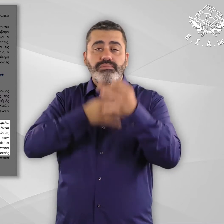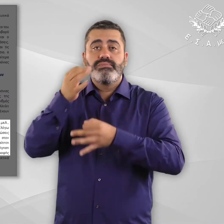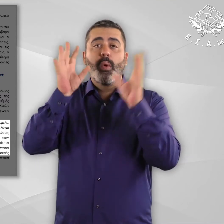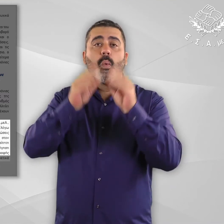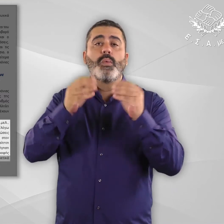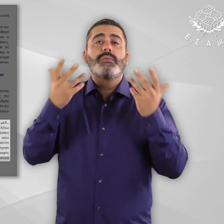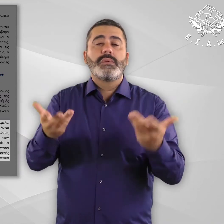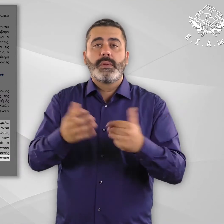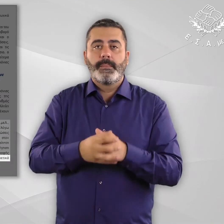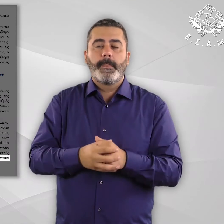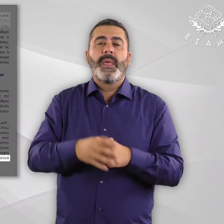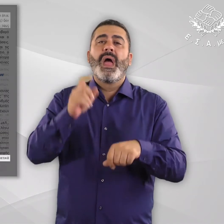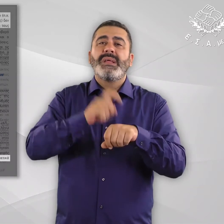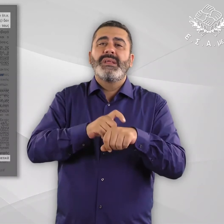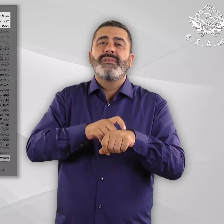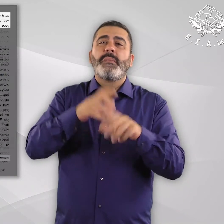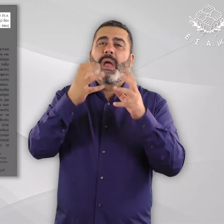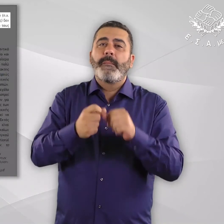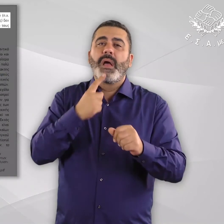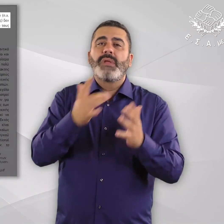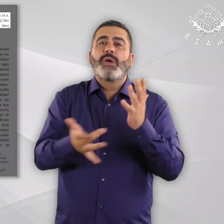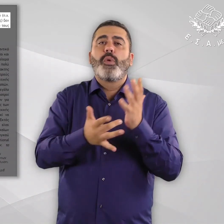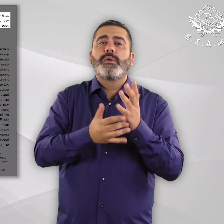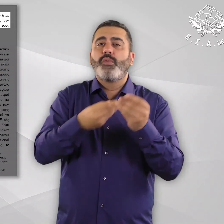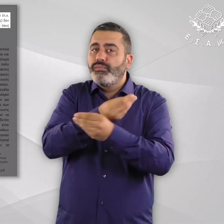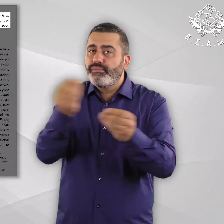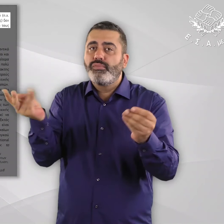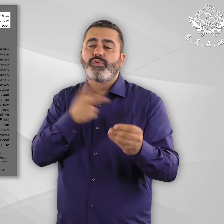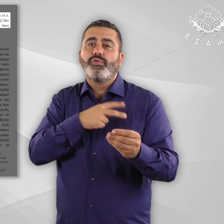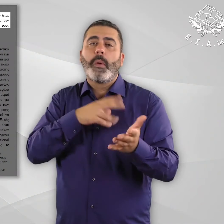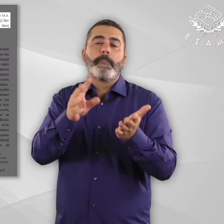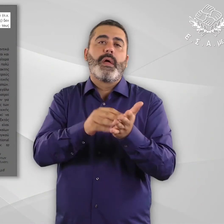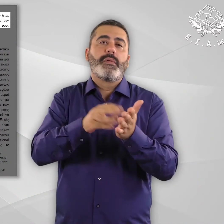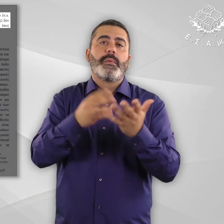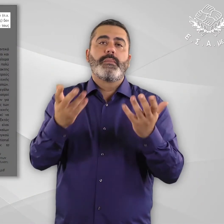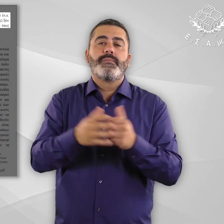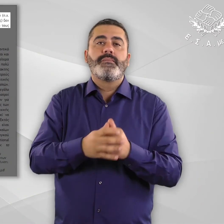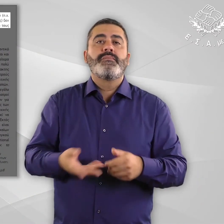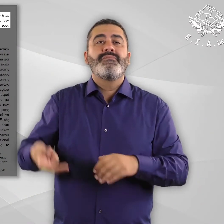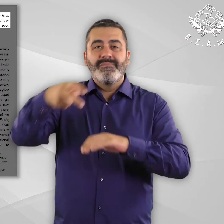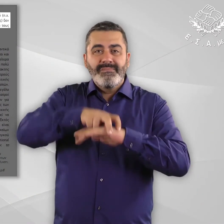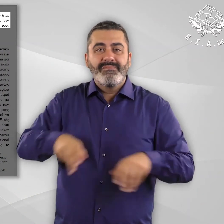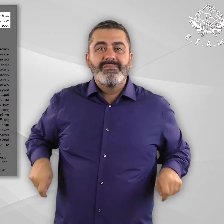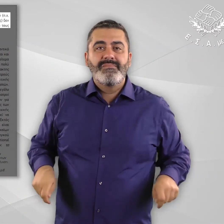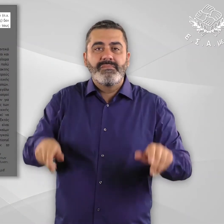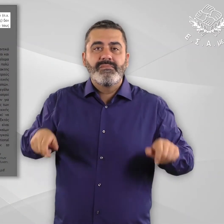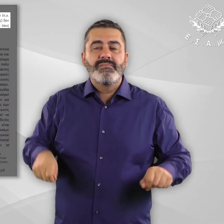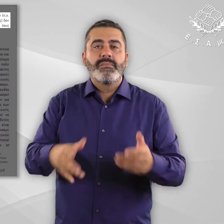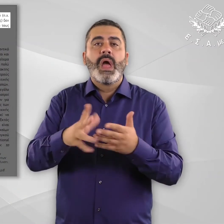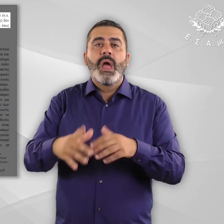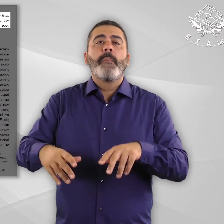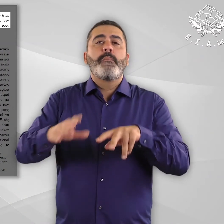Κλείνει η παρένθεση. Επιπροσθέτως, σχετικά με τις ανάγκες σε τεχνικά βοηθήματα κάθετος βοηθητικό εξοπλισμό